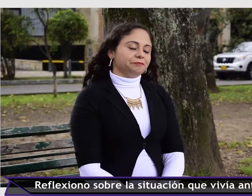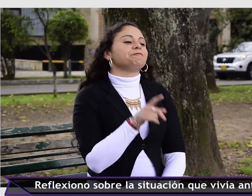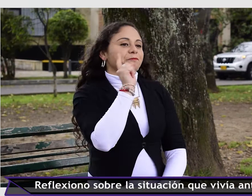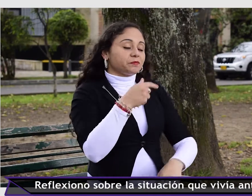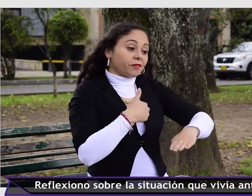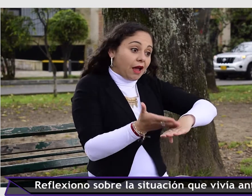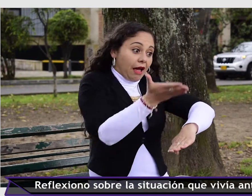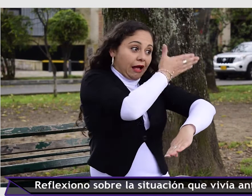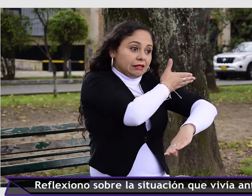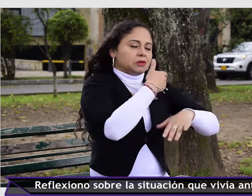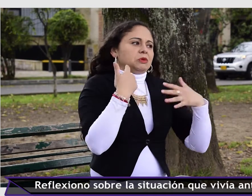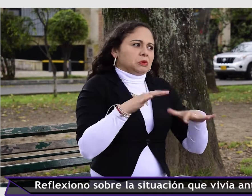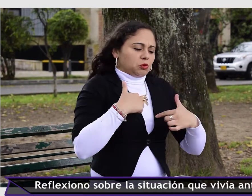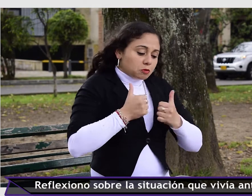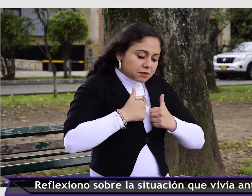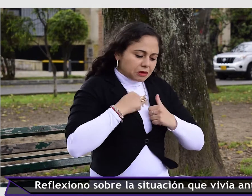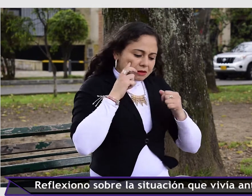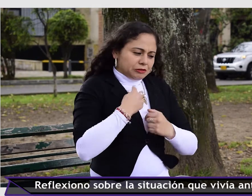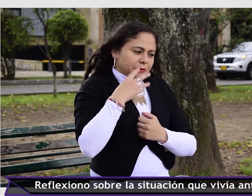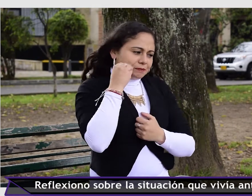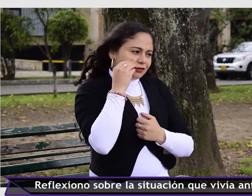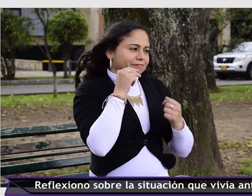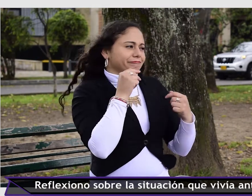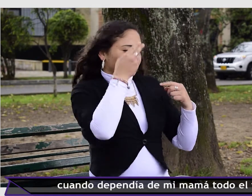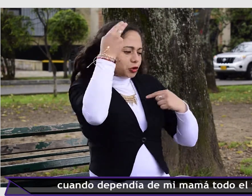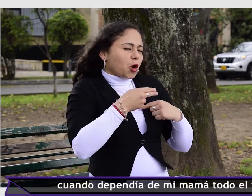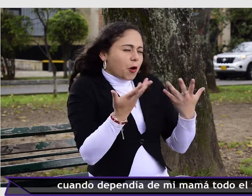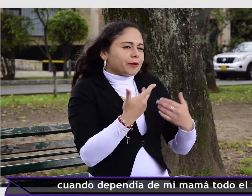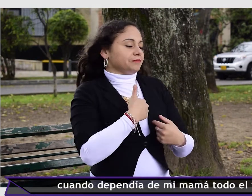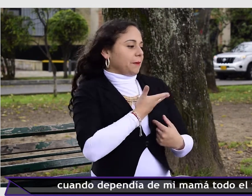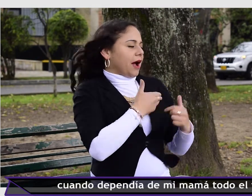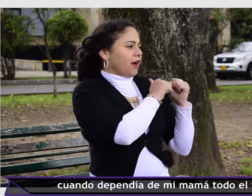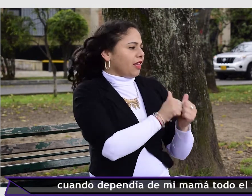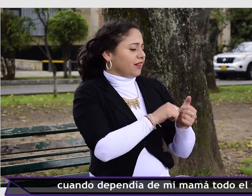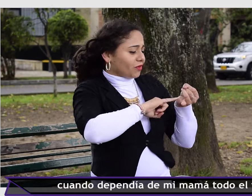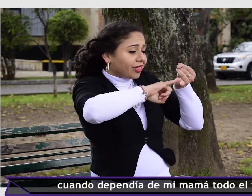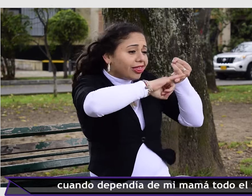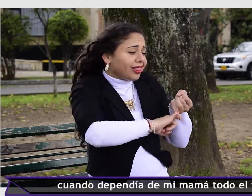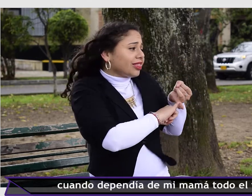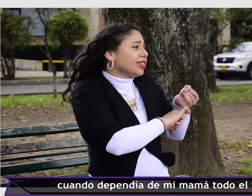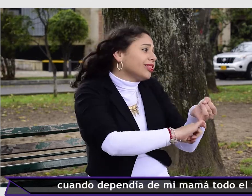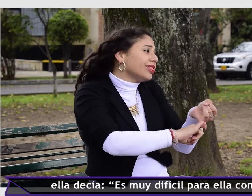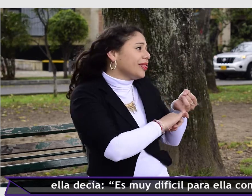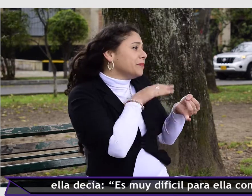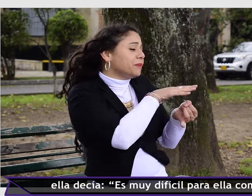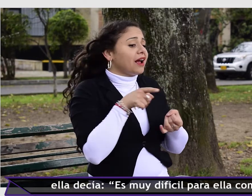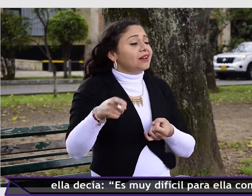Reflexiono sobre la situación que vivía anteriormente. Cuando dependía de mi mamá todo el tiempo. Ella decía, es muy